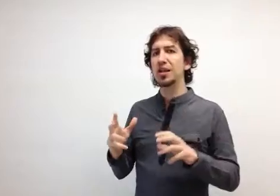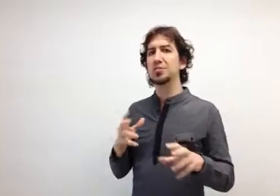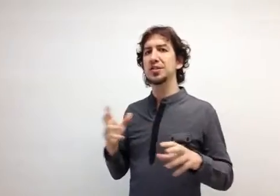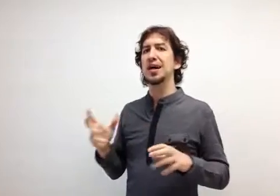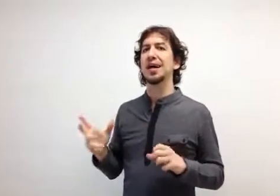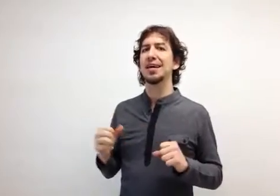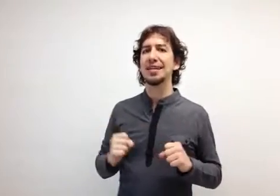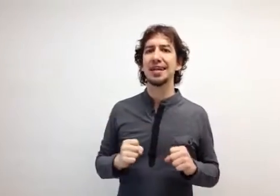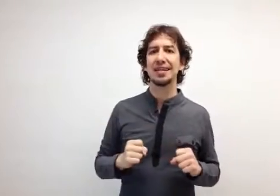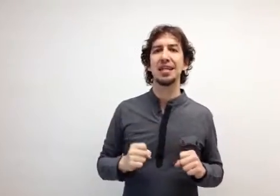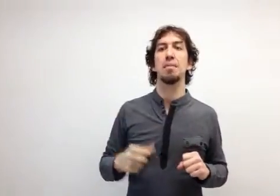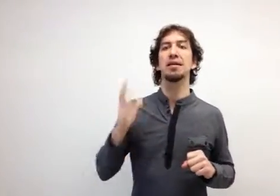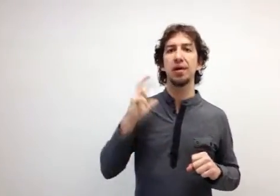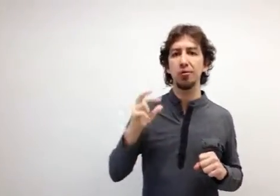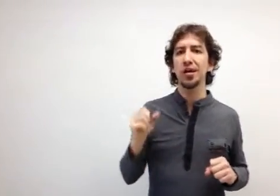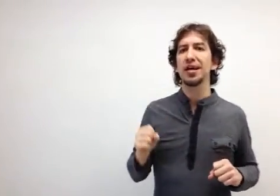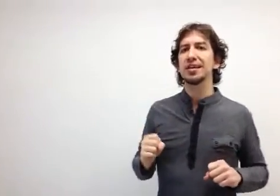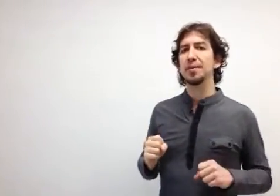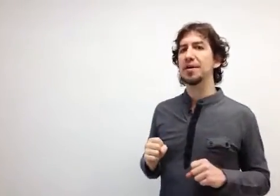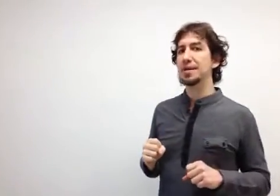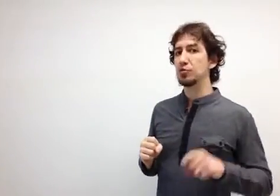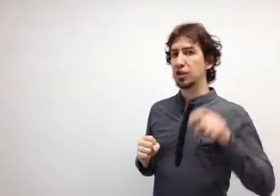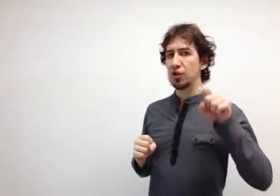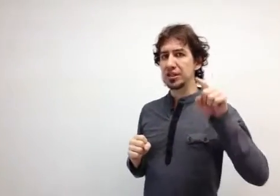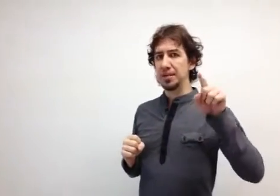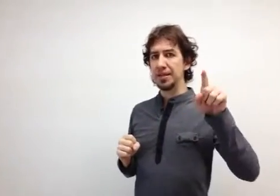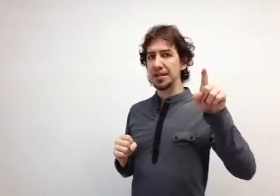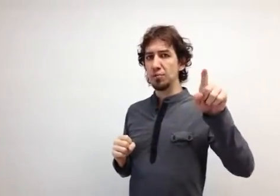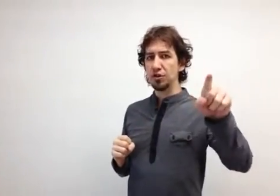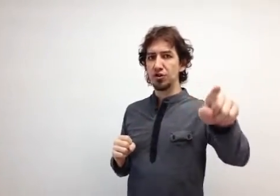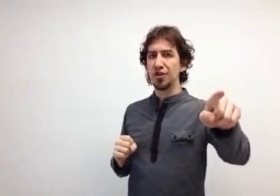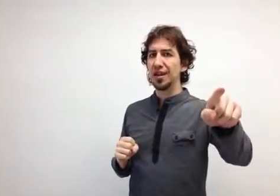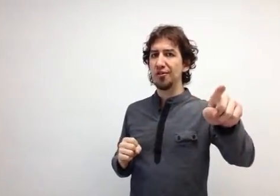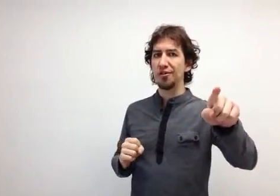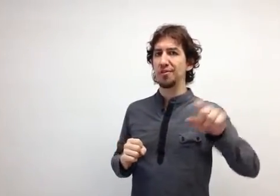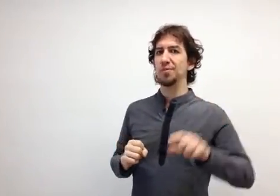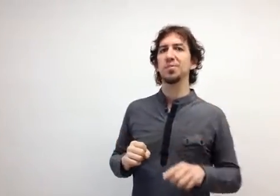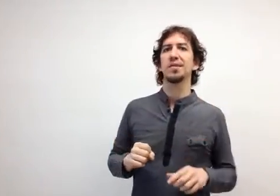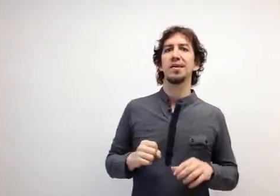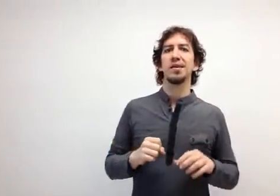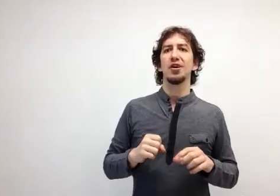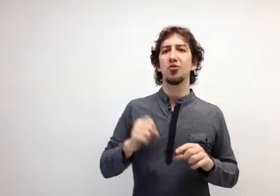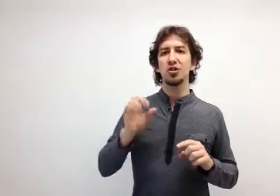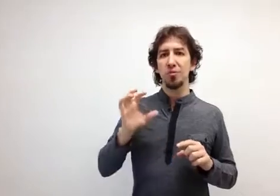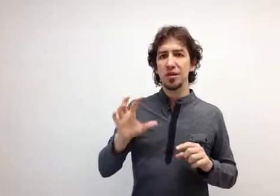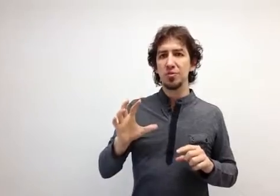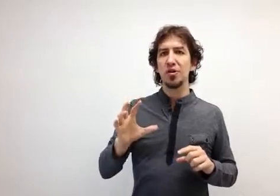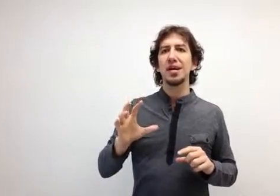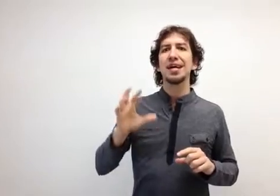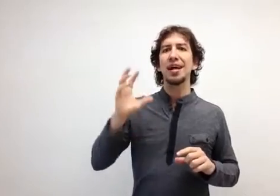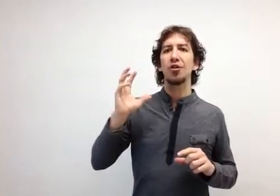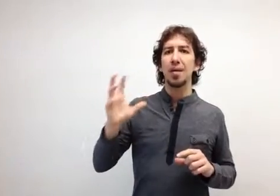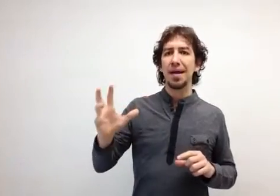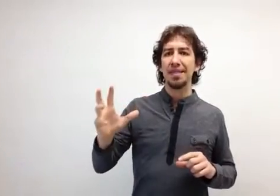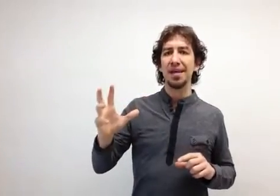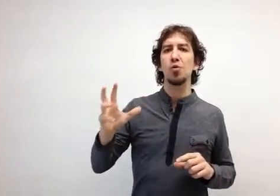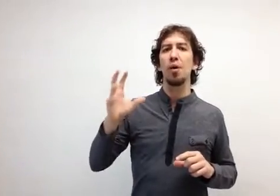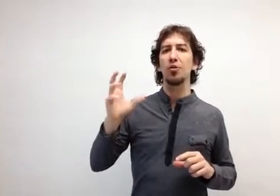respuesta interesante. Más aún, si pensamos que lo que escribís en vuestro ordenador no es lo mismo que lo que aparece cuando